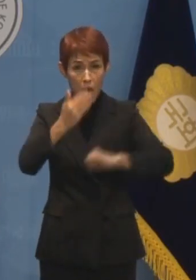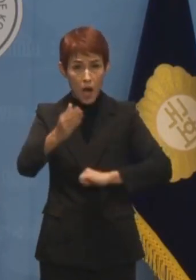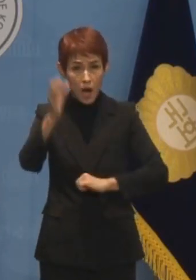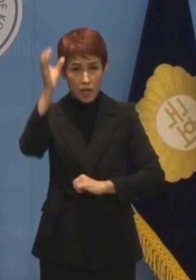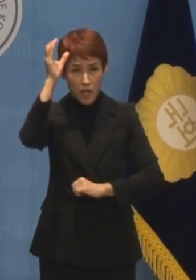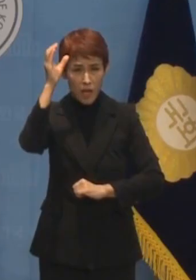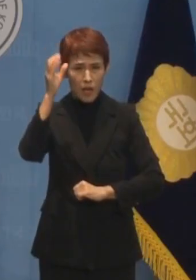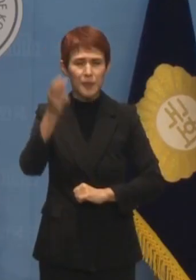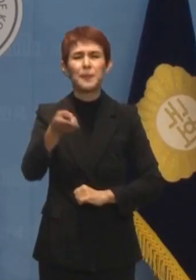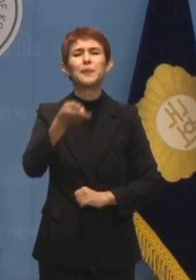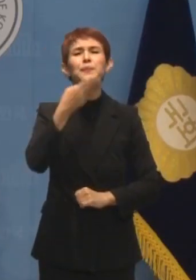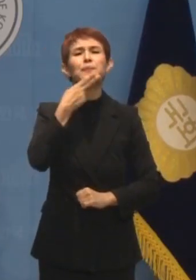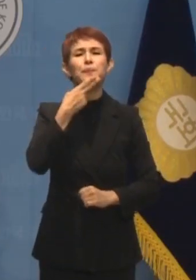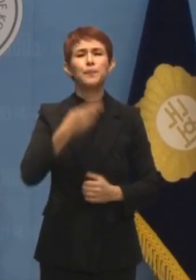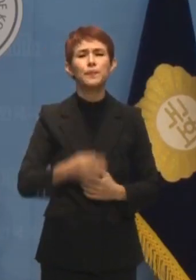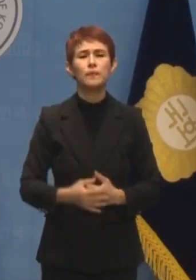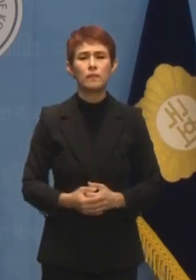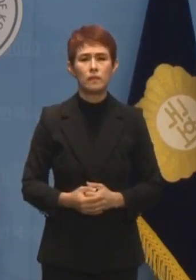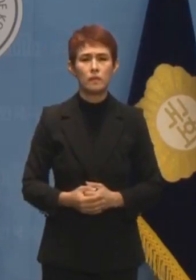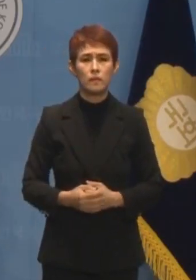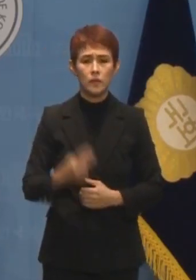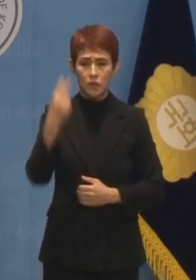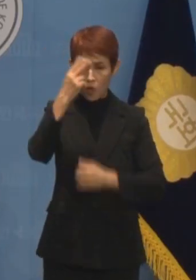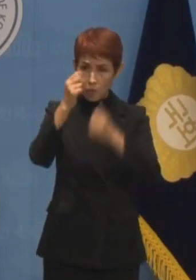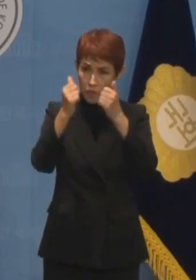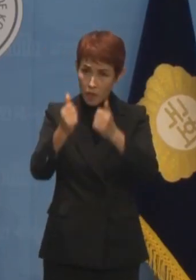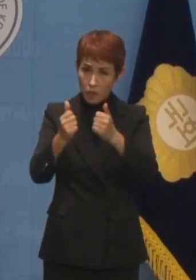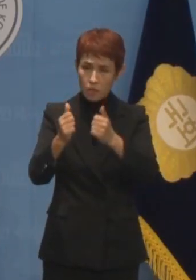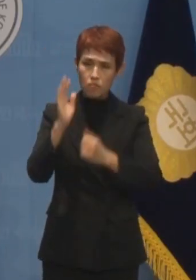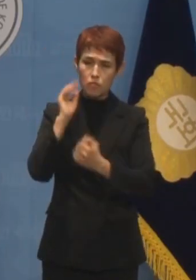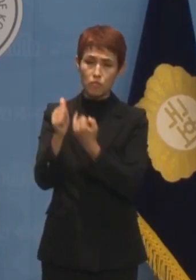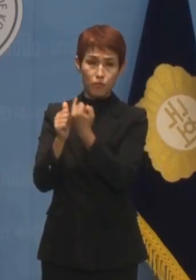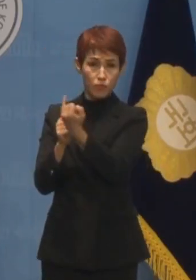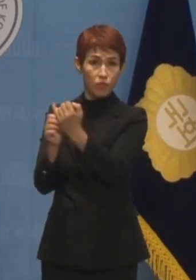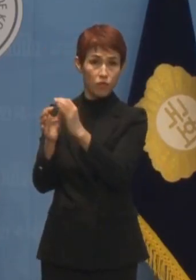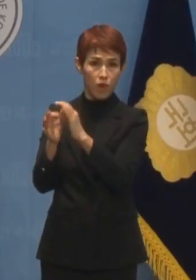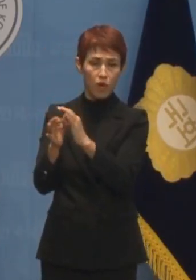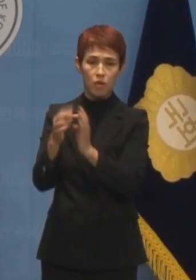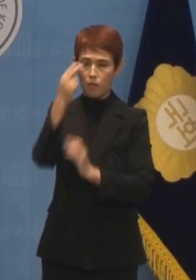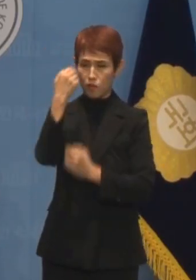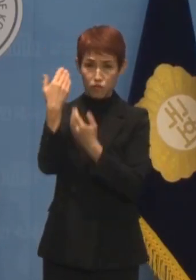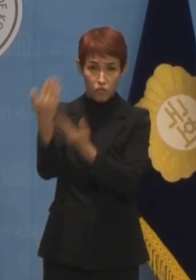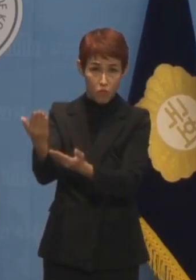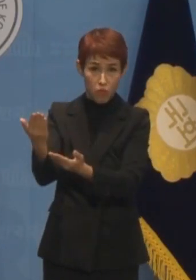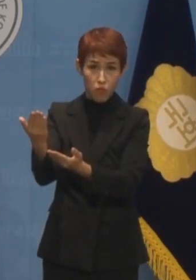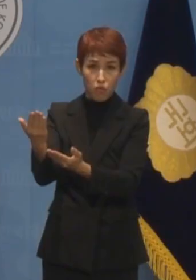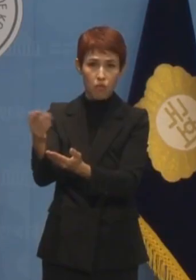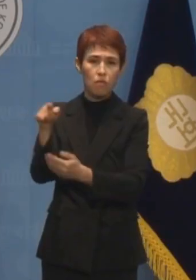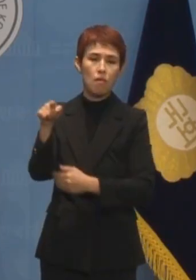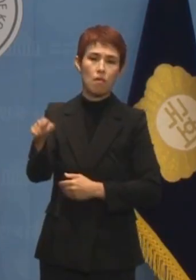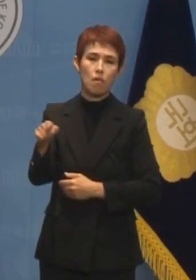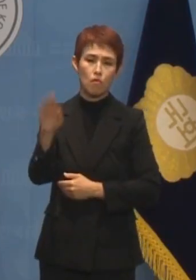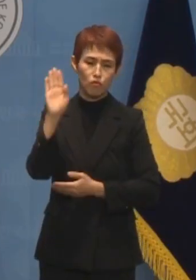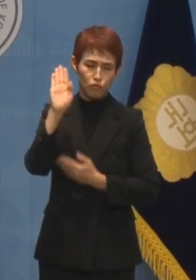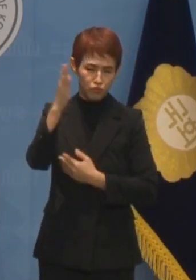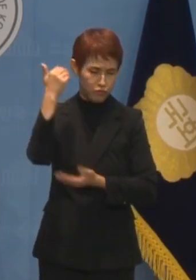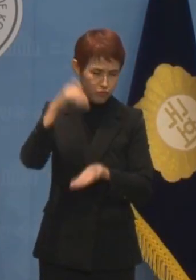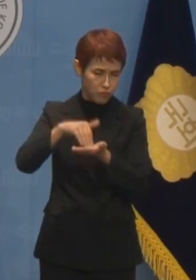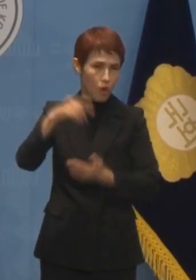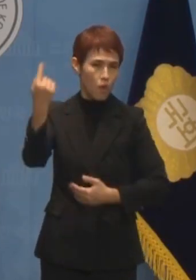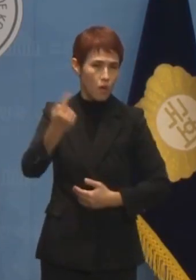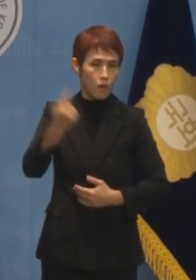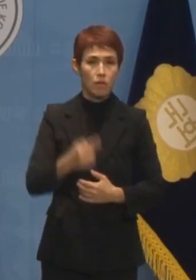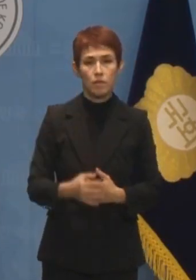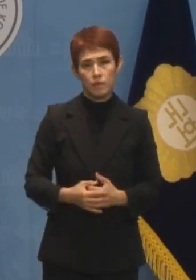않습니다. 검찰은 김건희 여사에 대한 면죄부 처분을 두고두고 후회하게 될 것입니다.